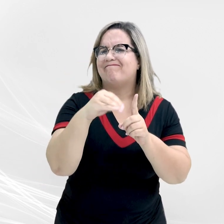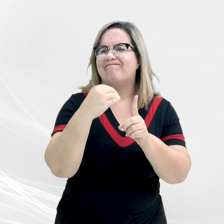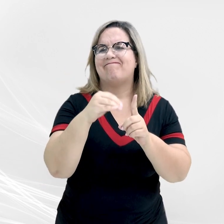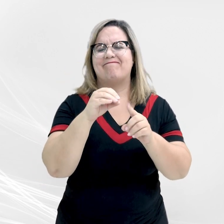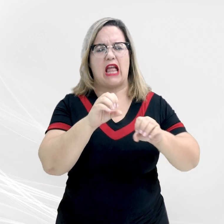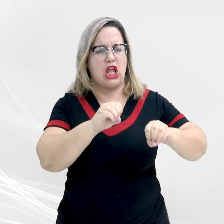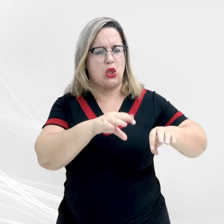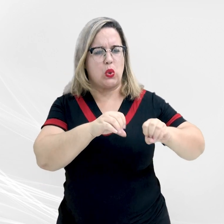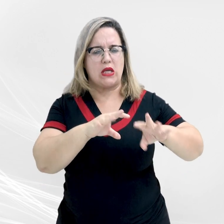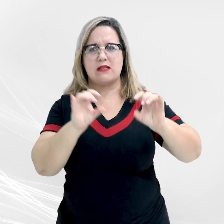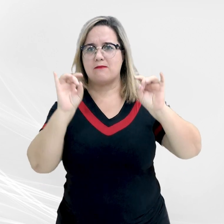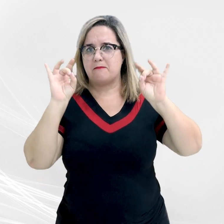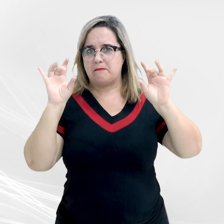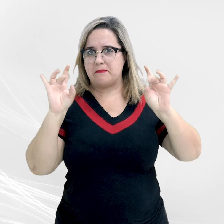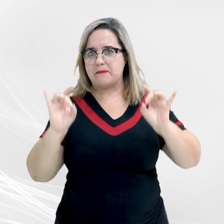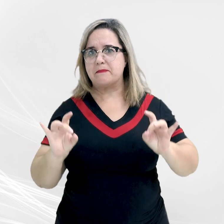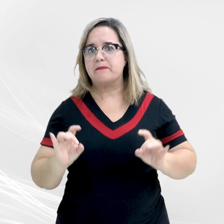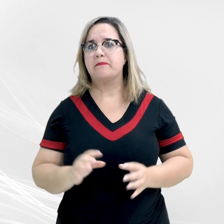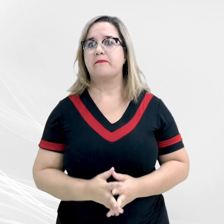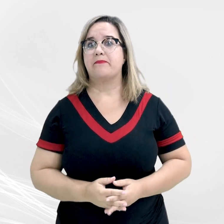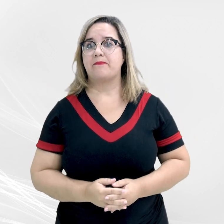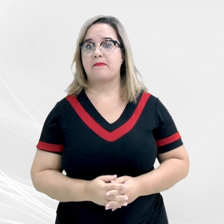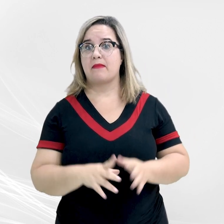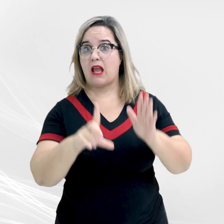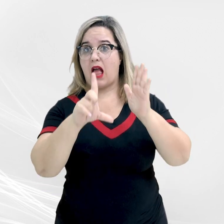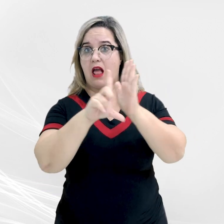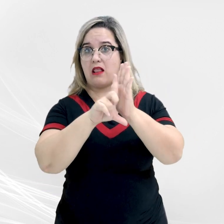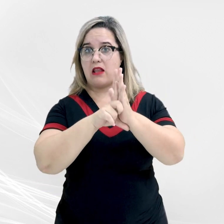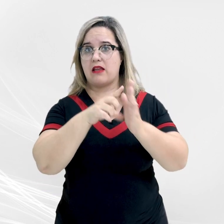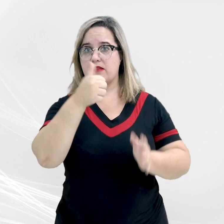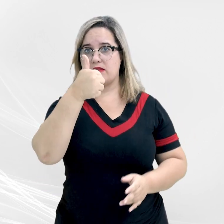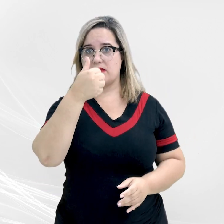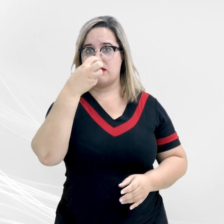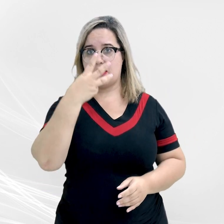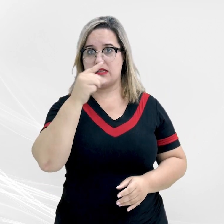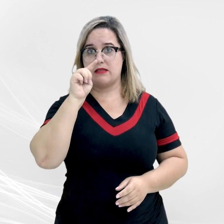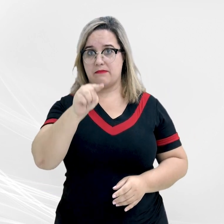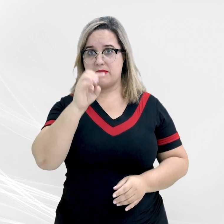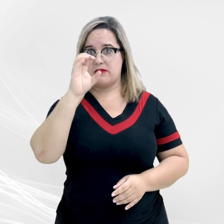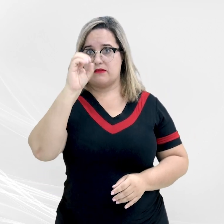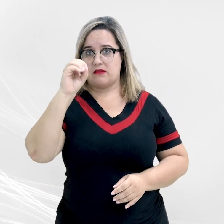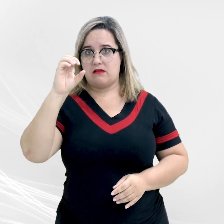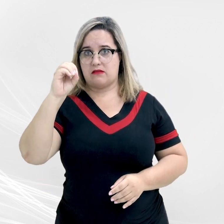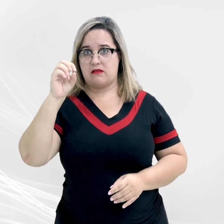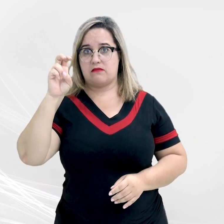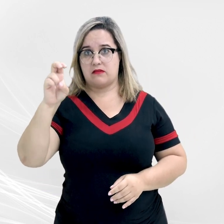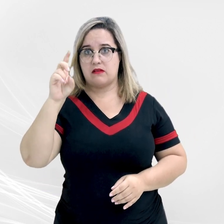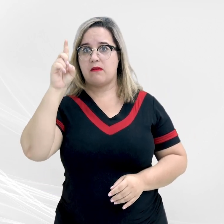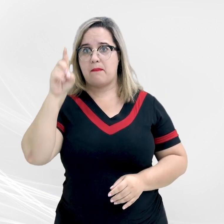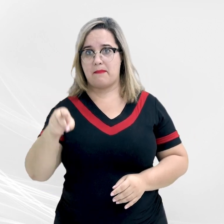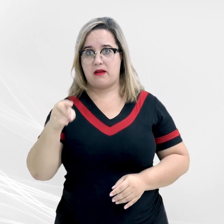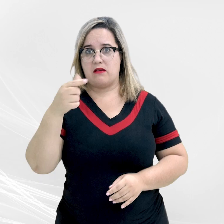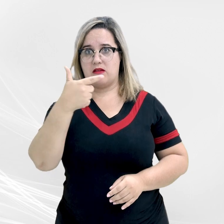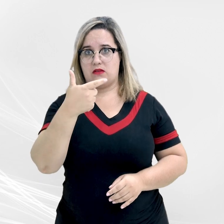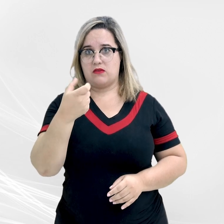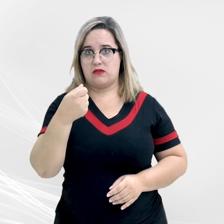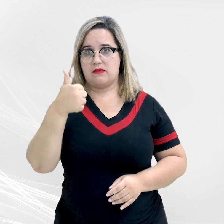oferta da educação especial. A Lei nº 13.005-2014,